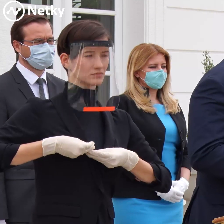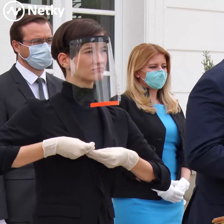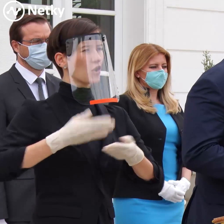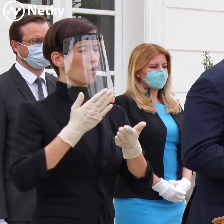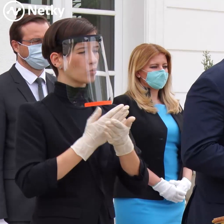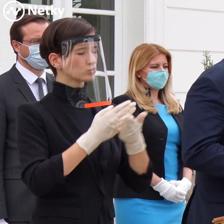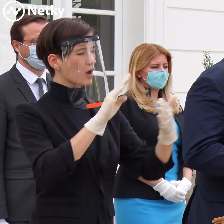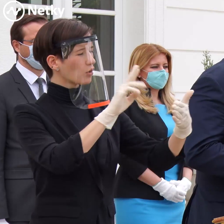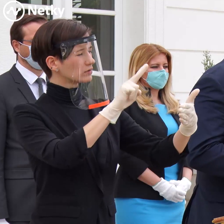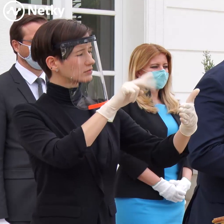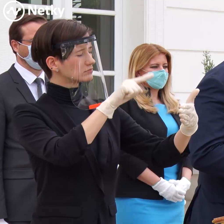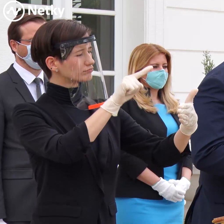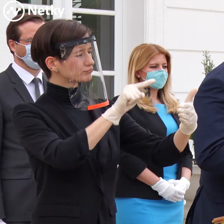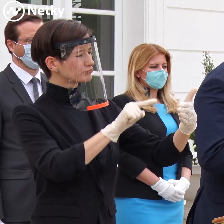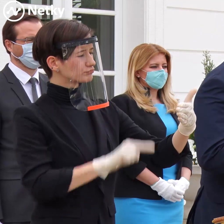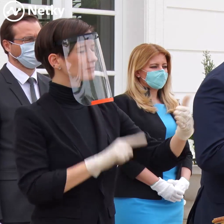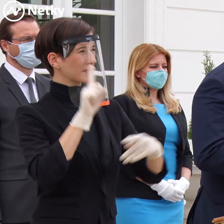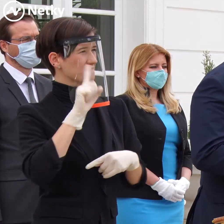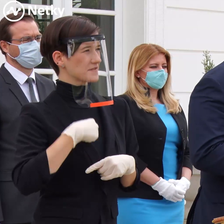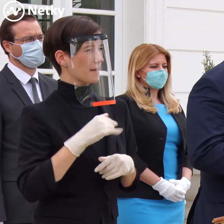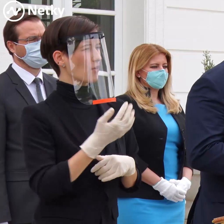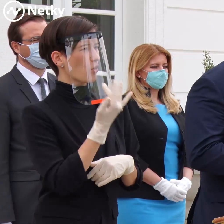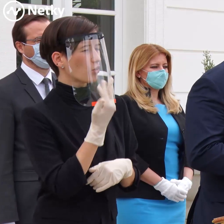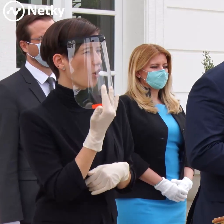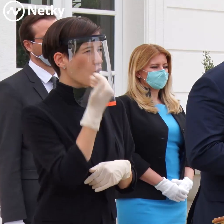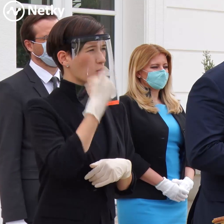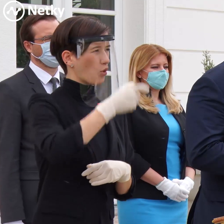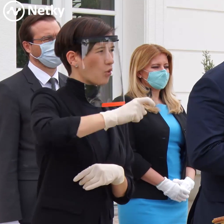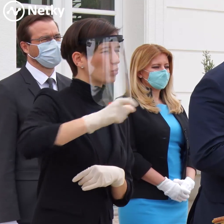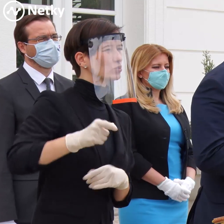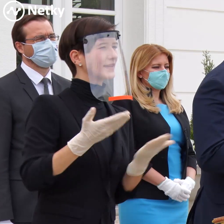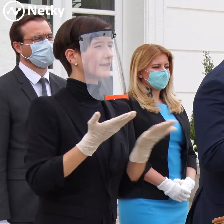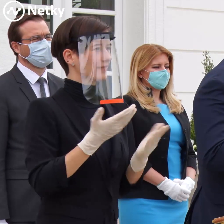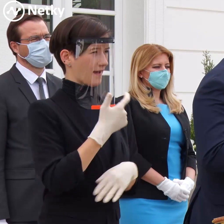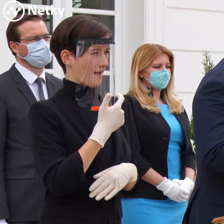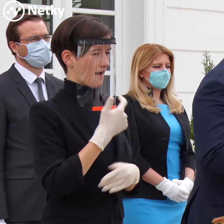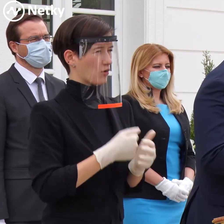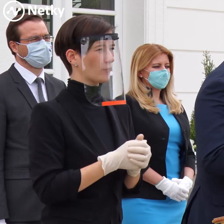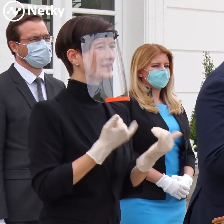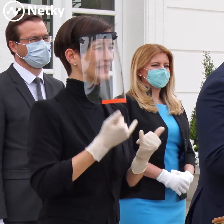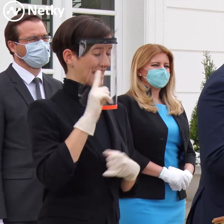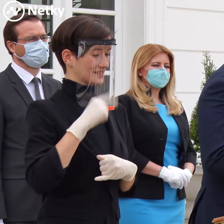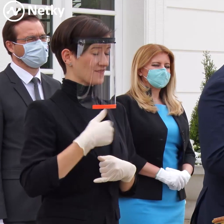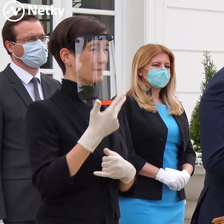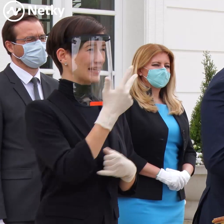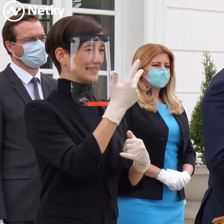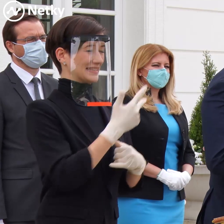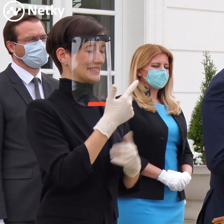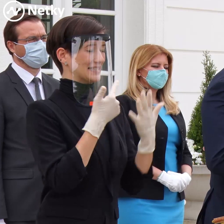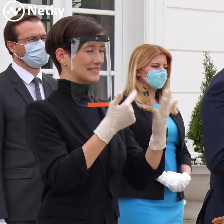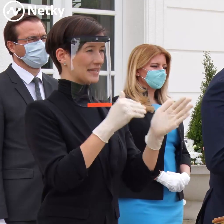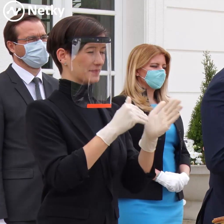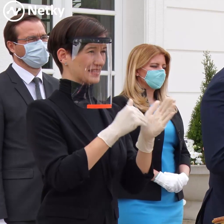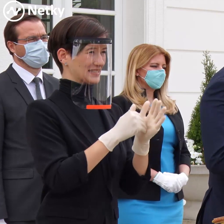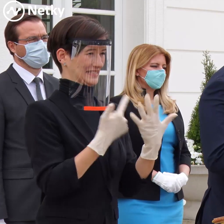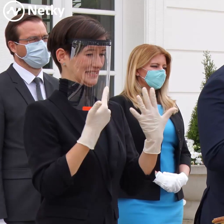na nikoho nezabudli. A vieme, že máme približne 37 700 zamestnancov v zariadení